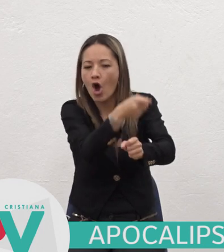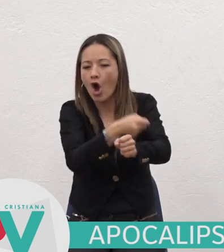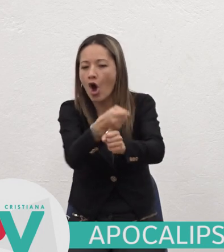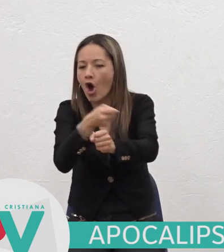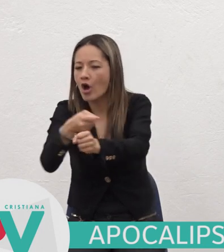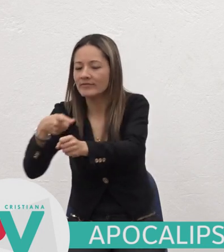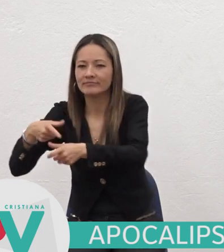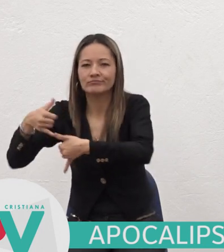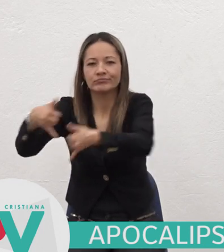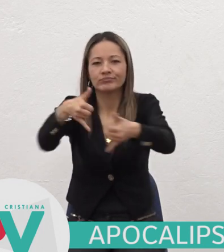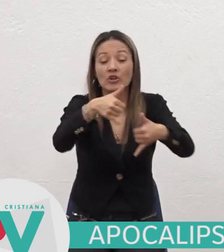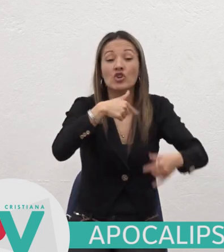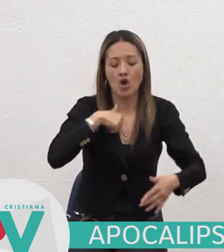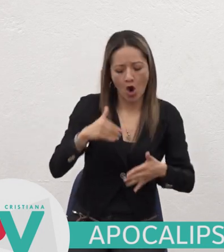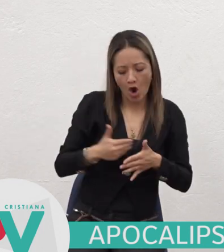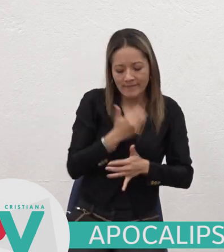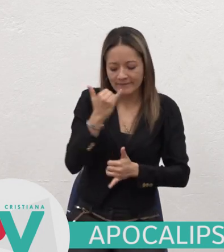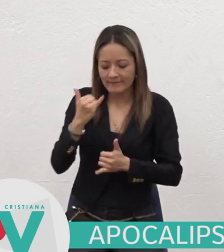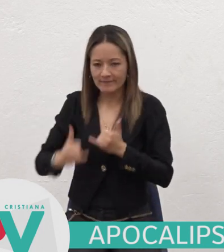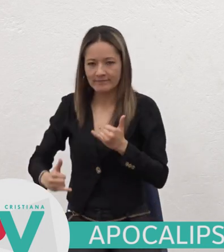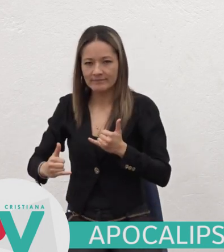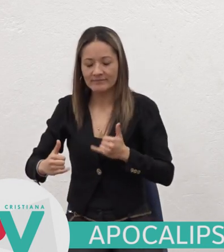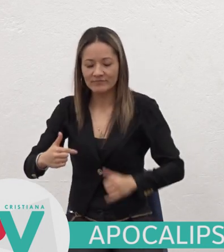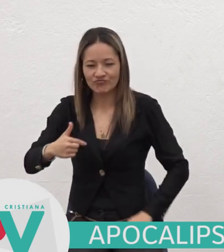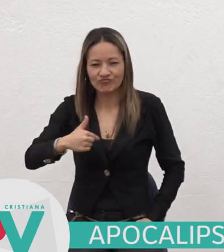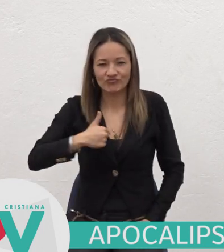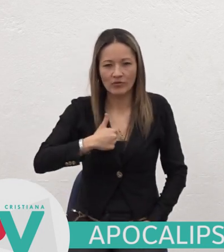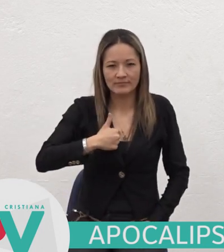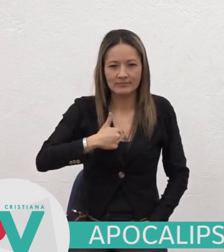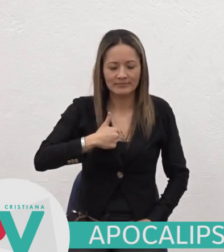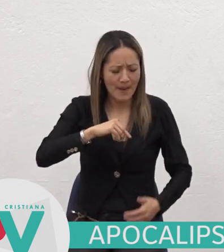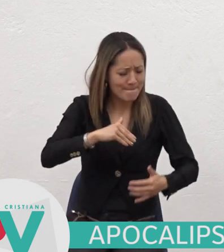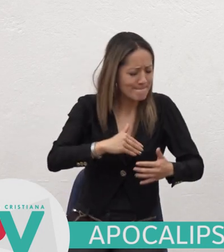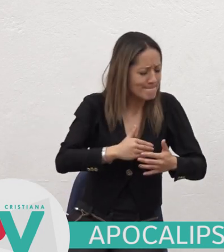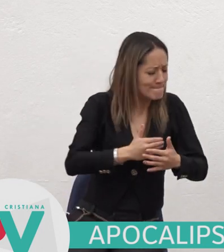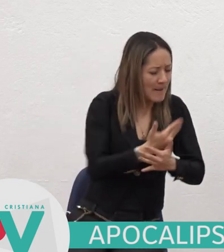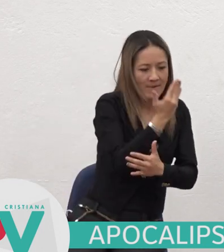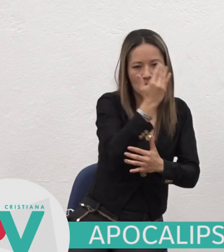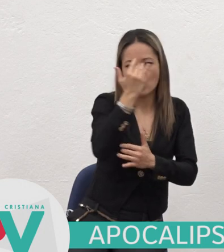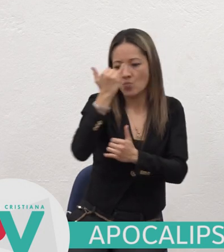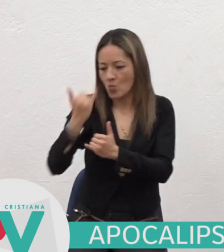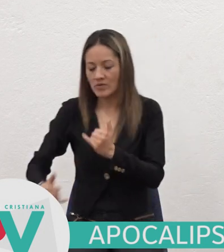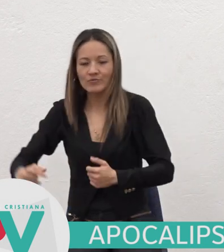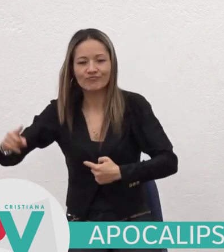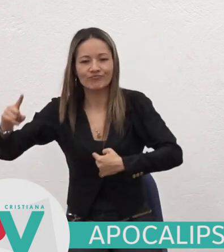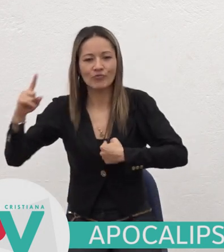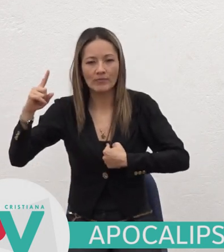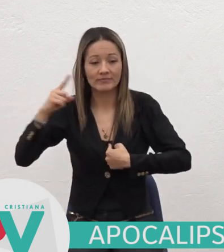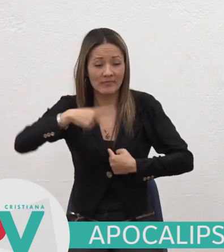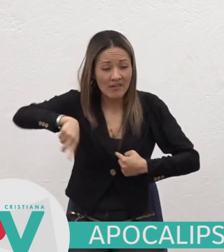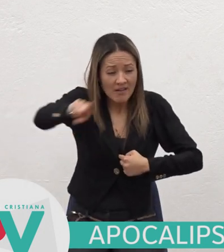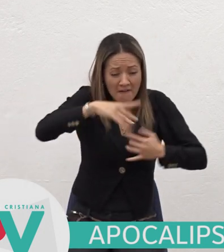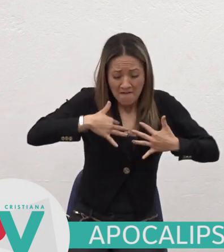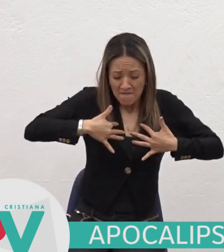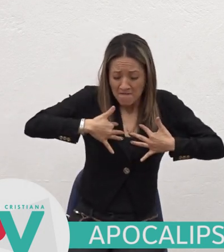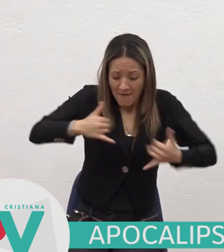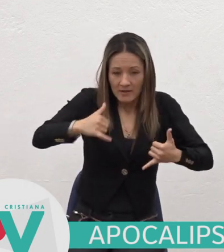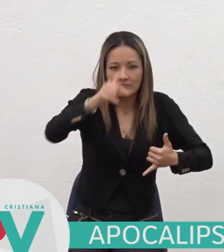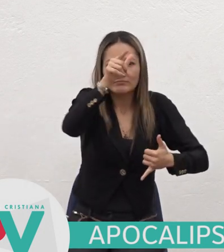El principio Y el fin El primero Y el último Bienaventurados Los que lavan Sus ropas Para tener derecho Al